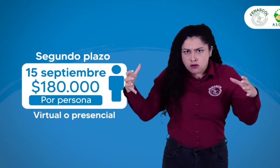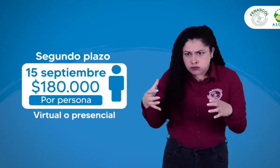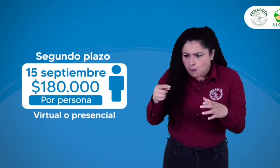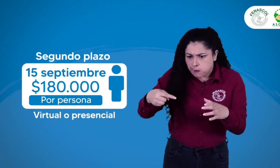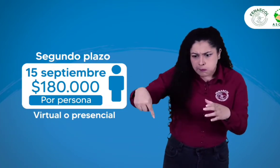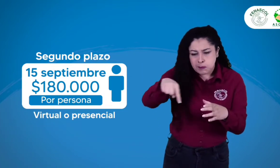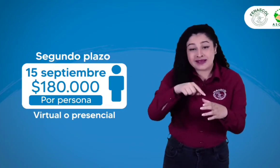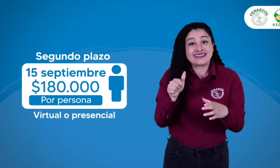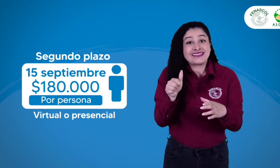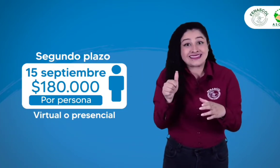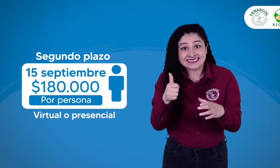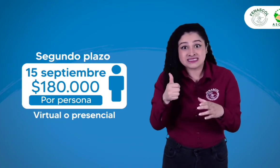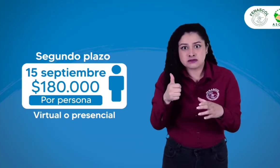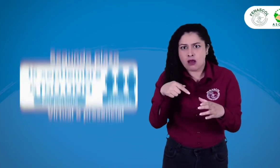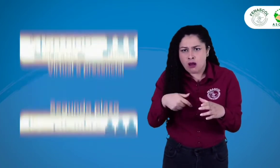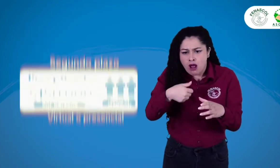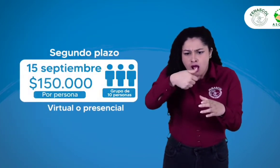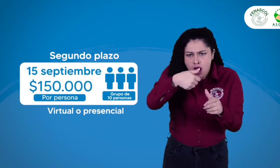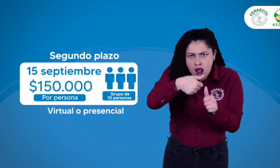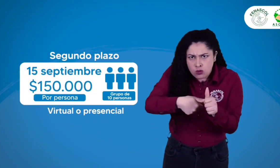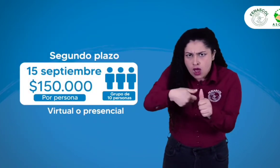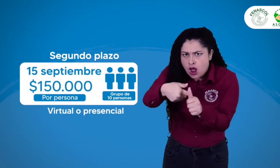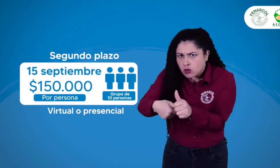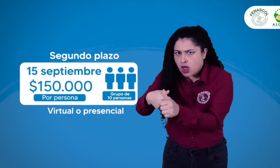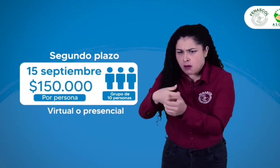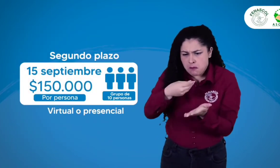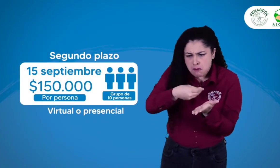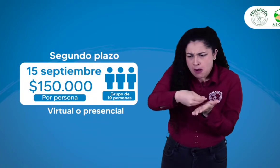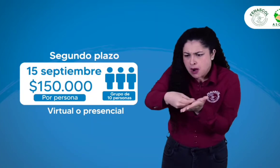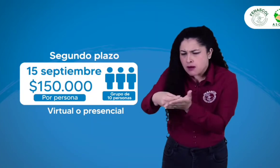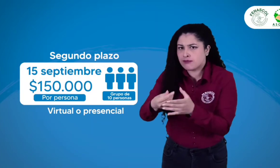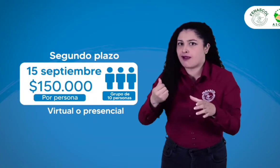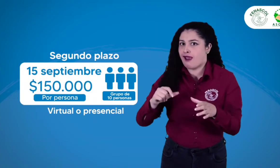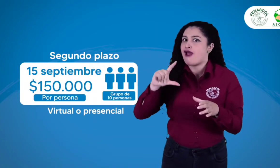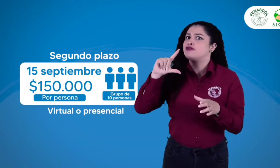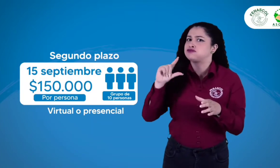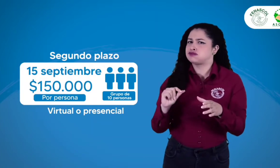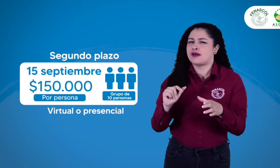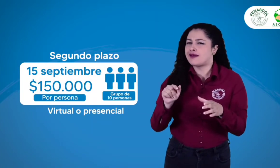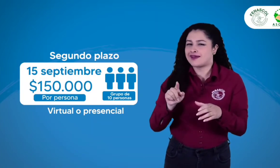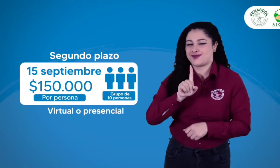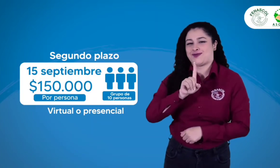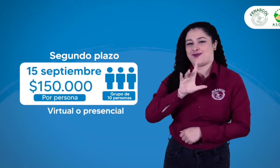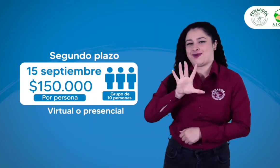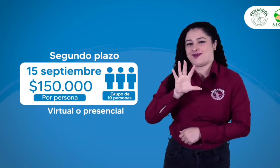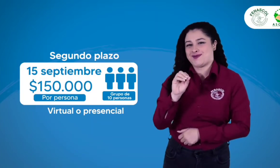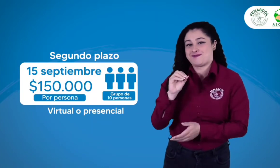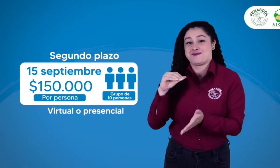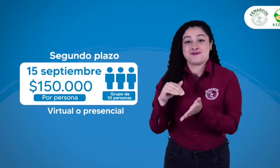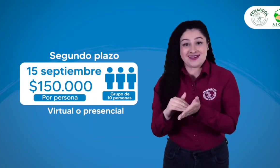grupo de 10 personas, se aplicará un descuento y cada una pagará 150.000.